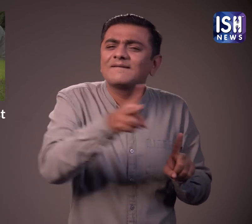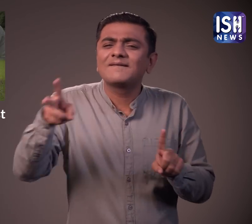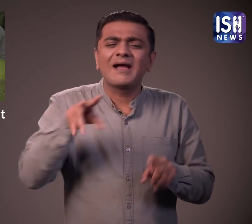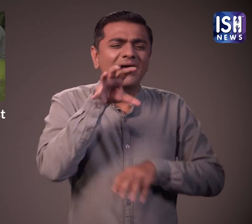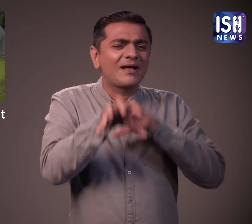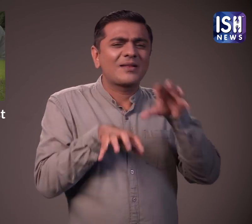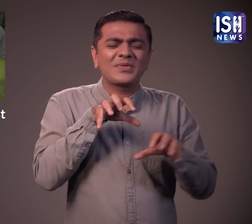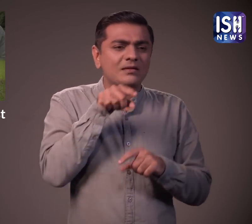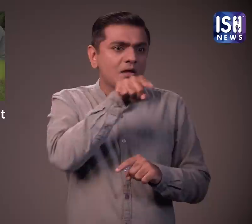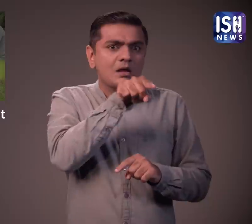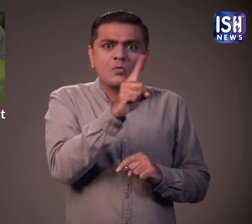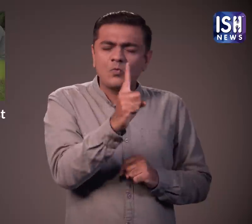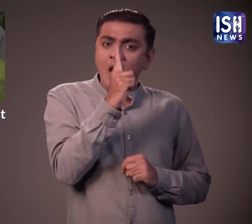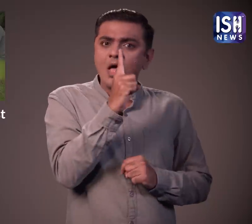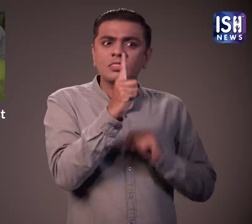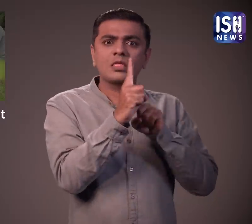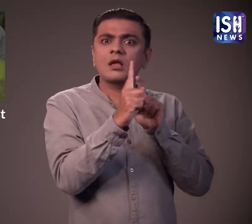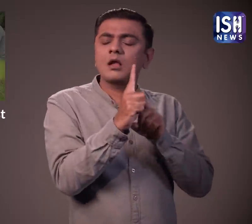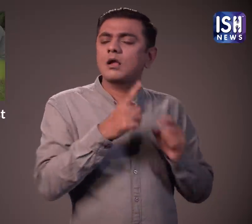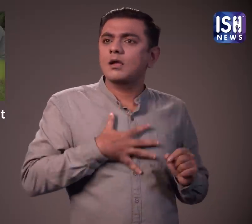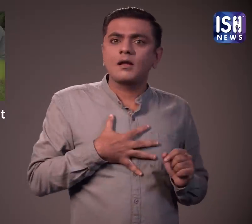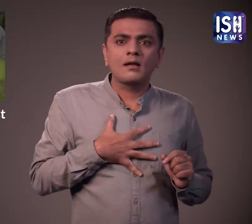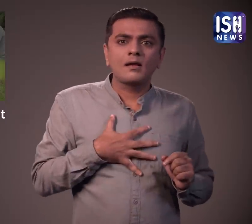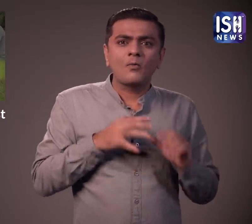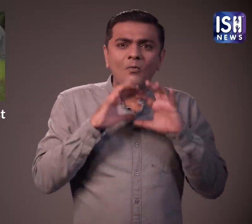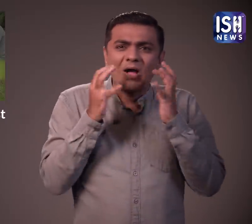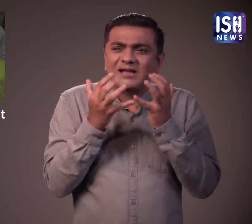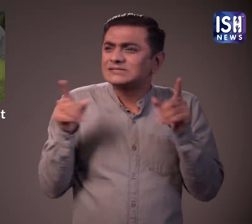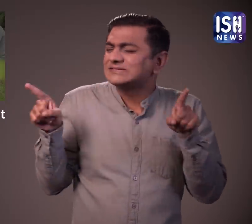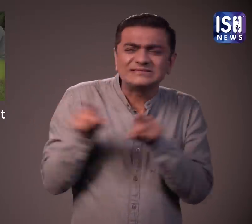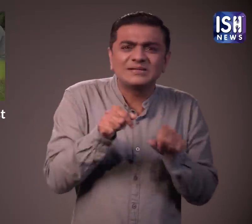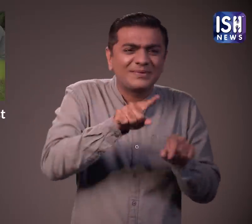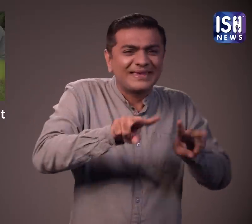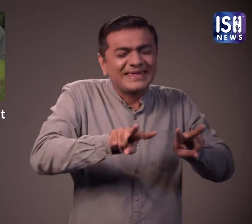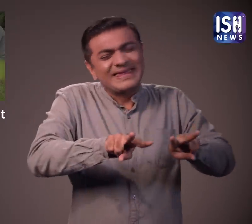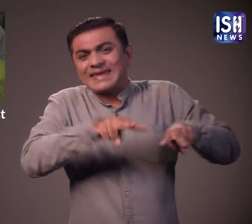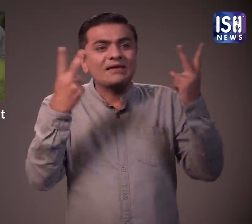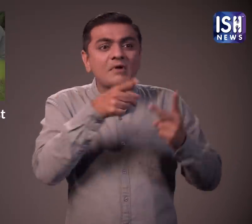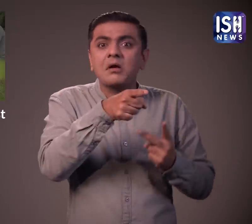विशेशताओं वाले जानवर भी होते हैं जिनका नाम विश्व रेकॉर्ड में आता है,